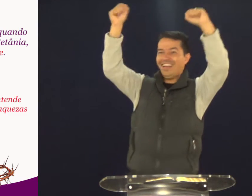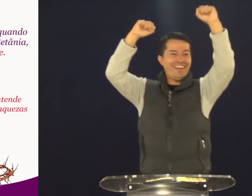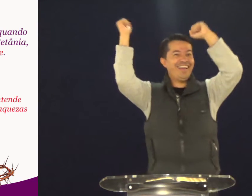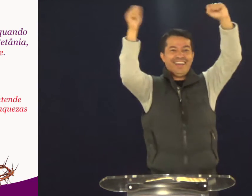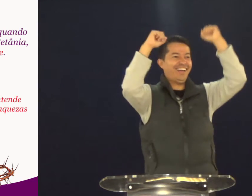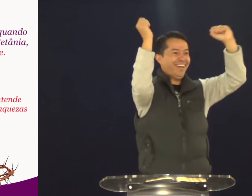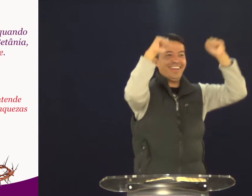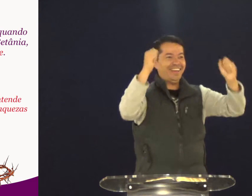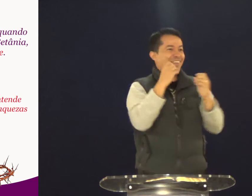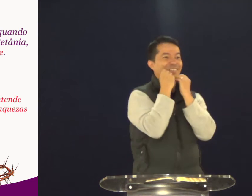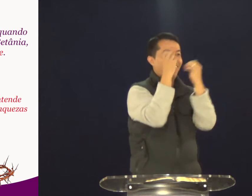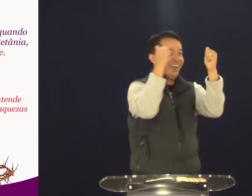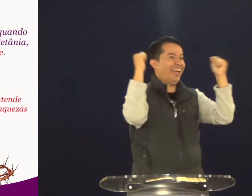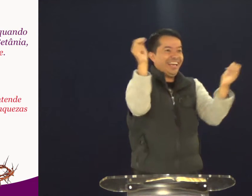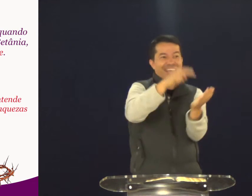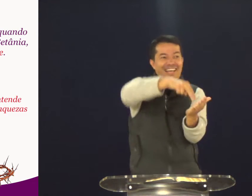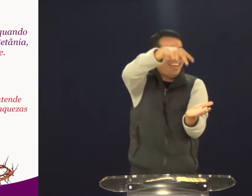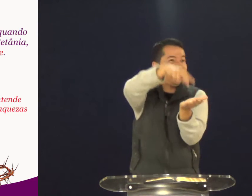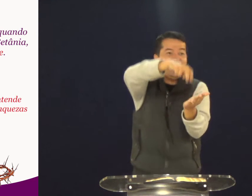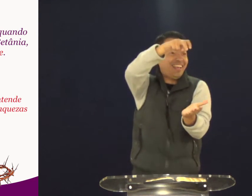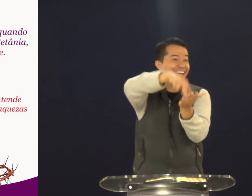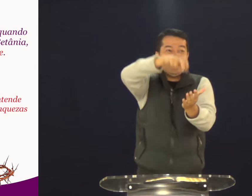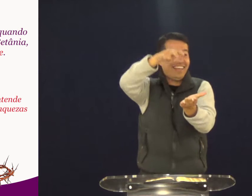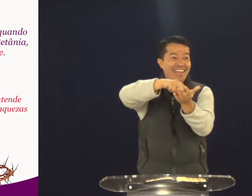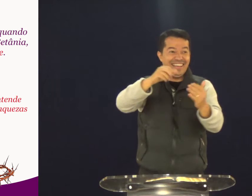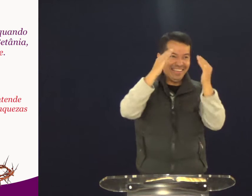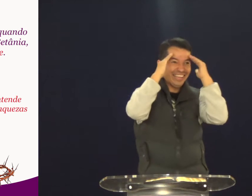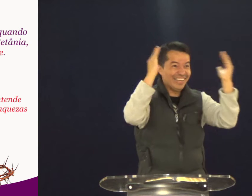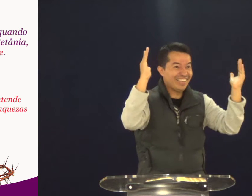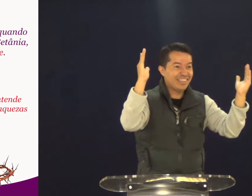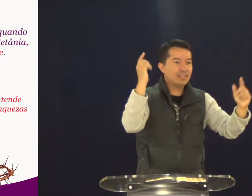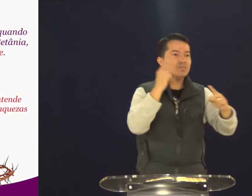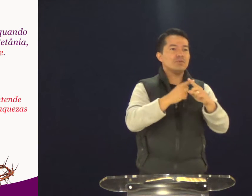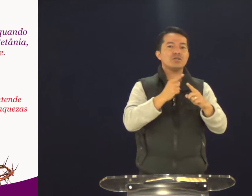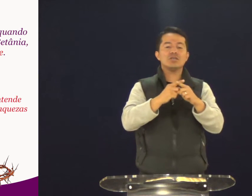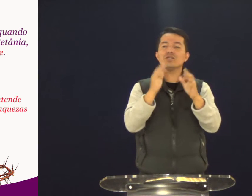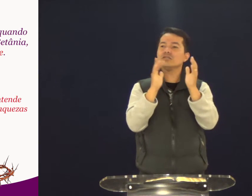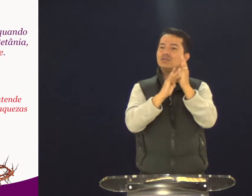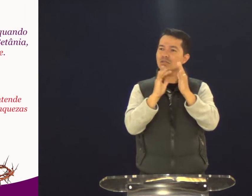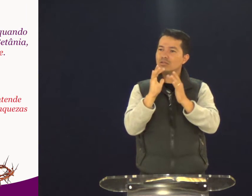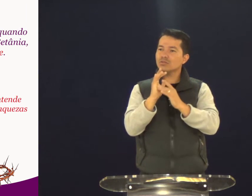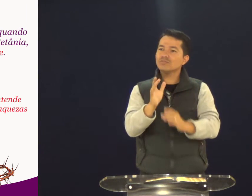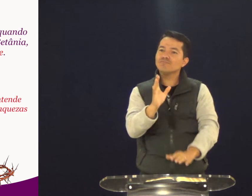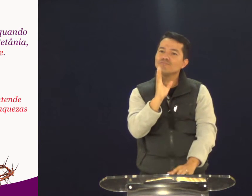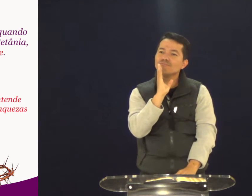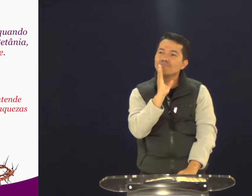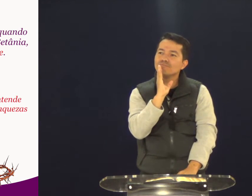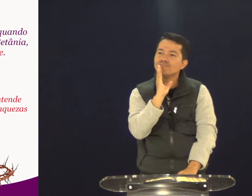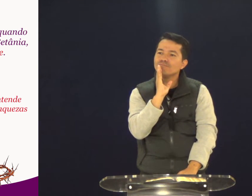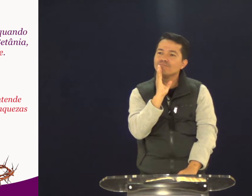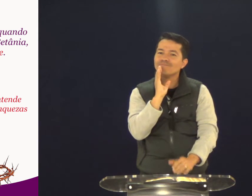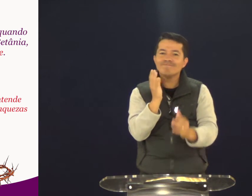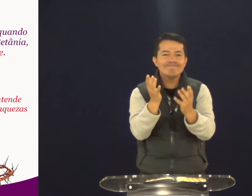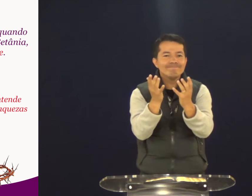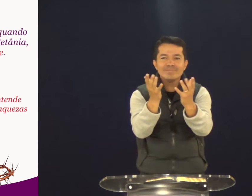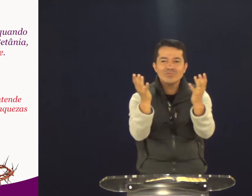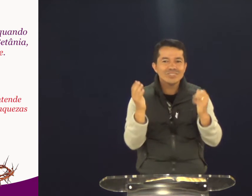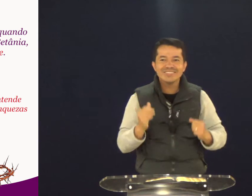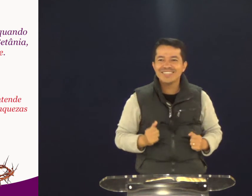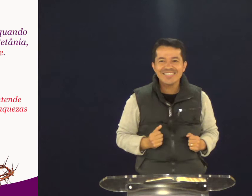fica ótima. Você se sente maravilhoso. Tem vontade de saltar. Por quê? Porque Jesus, Ele